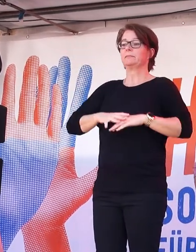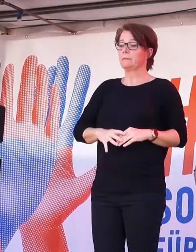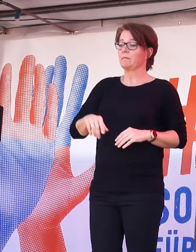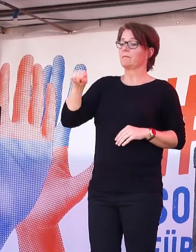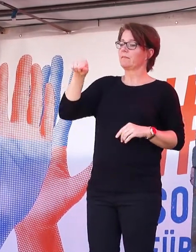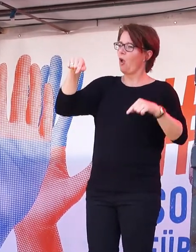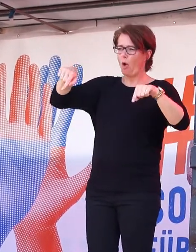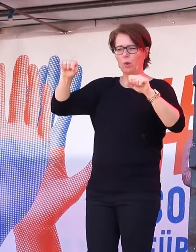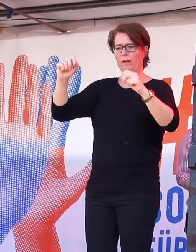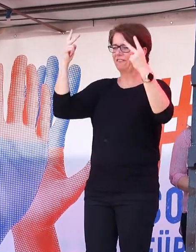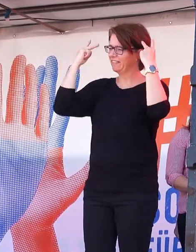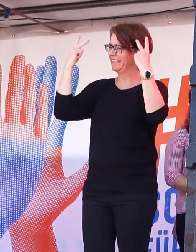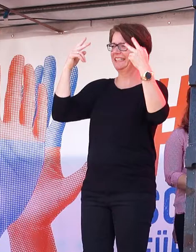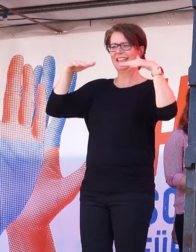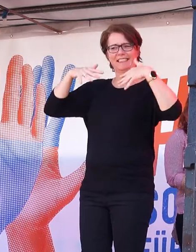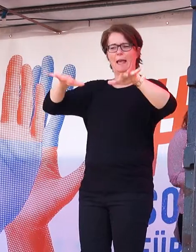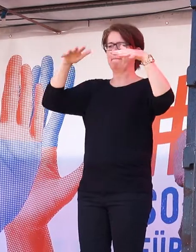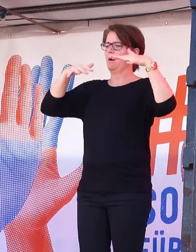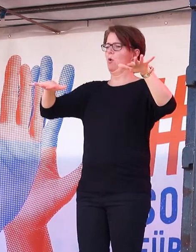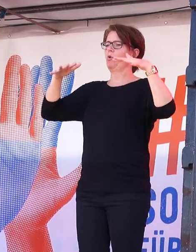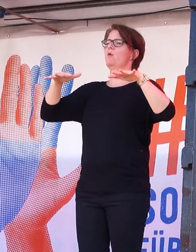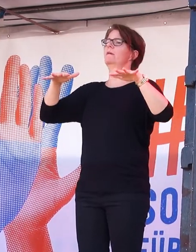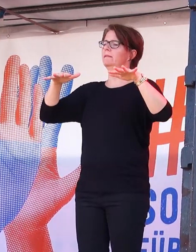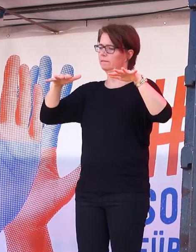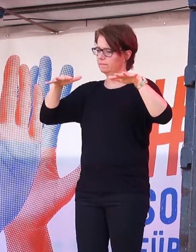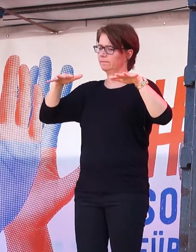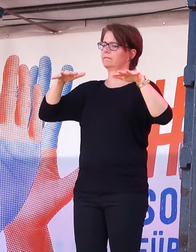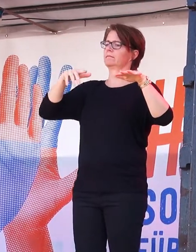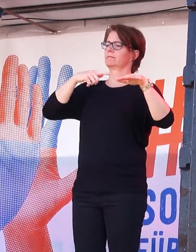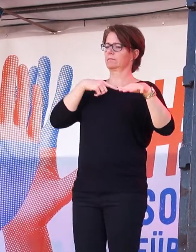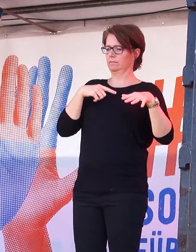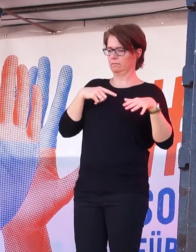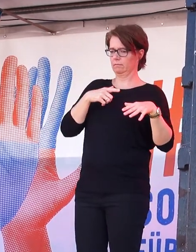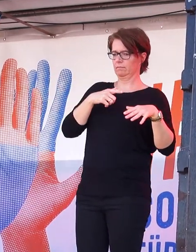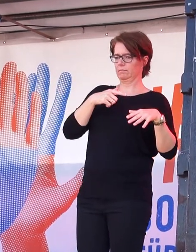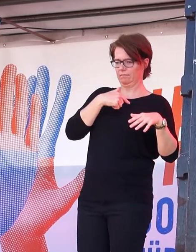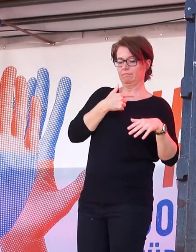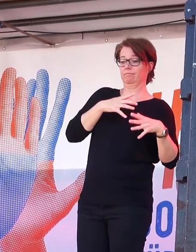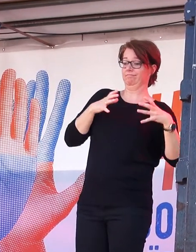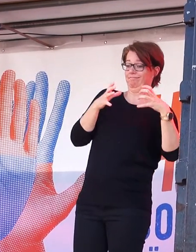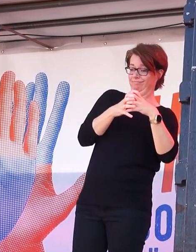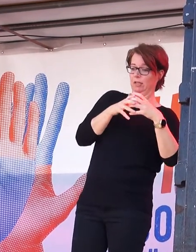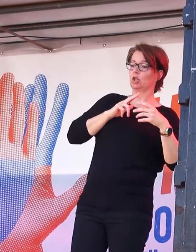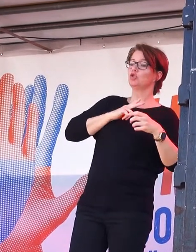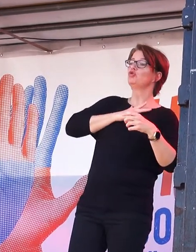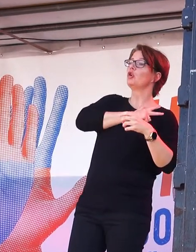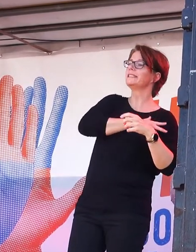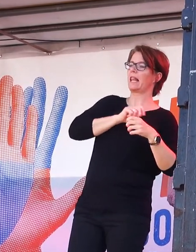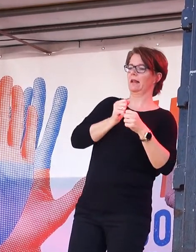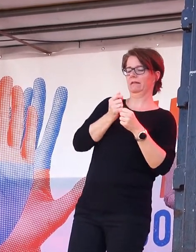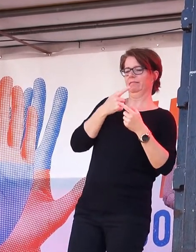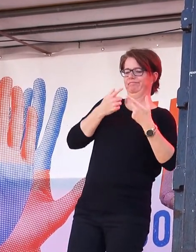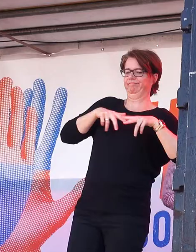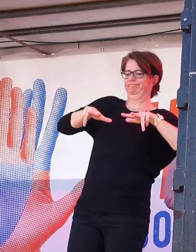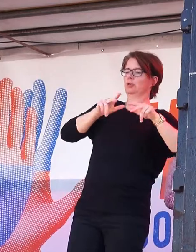wichtigen Demonstration für den Block Soziales in Vielfalt und für den Paritätischen sprechen darf und erlaubt mir